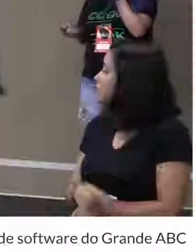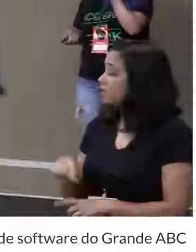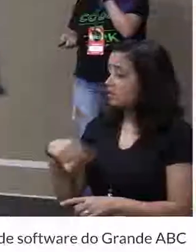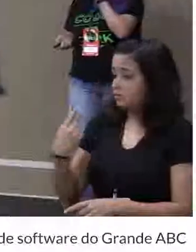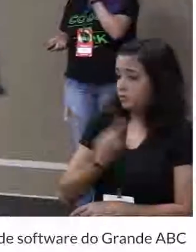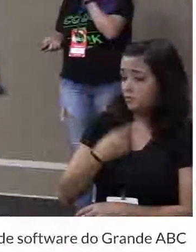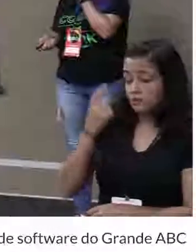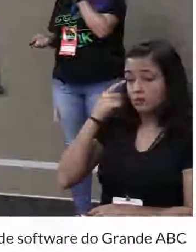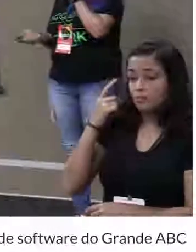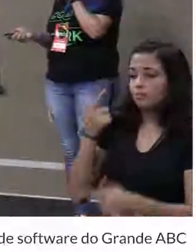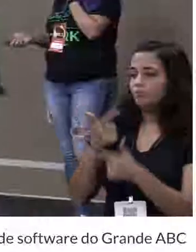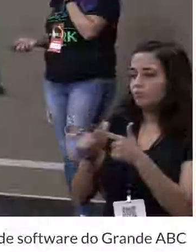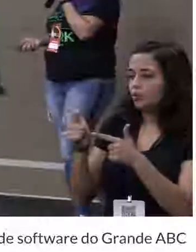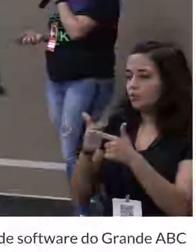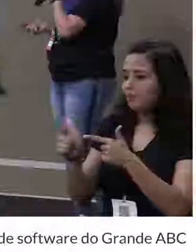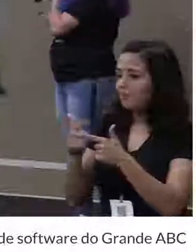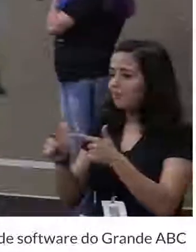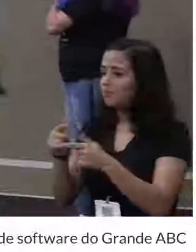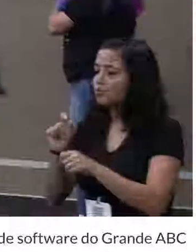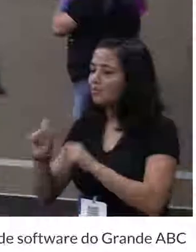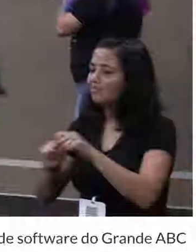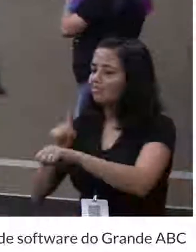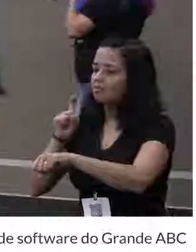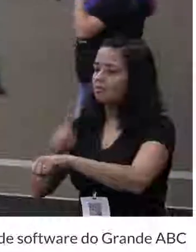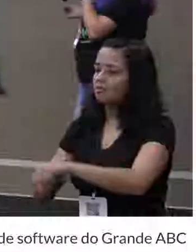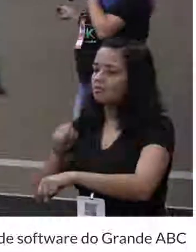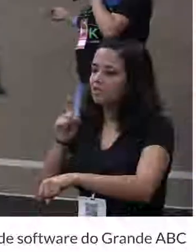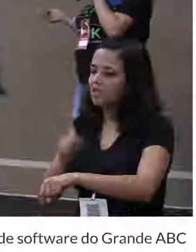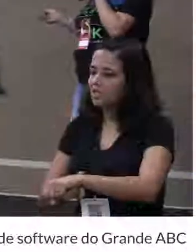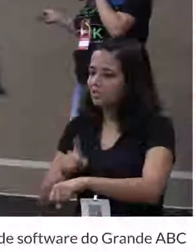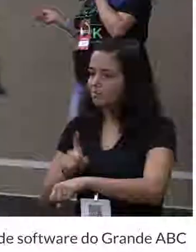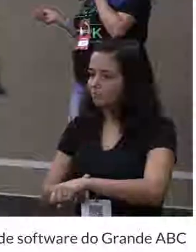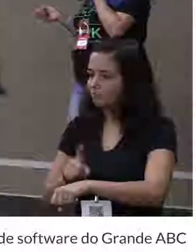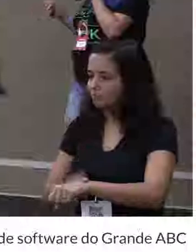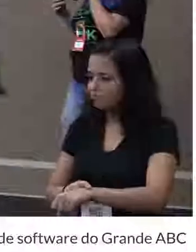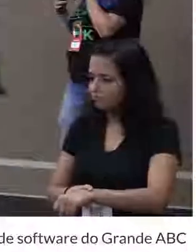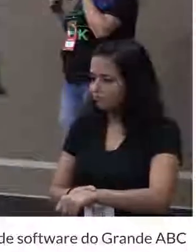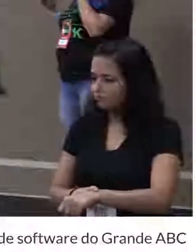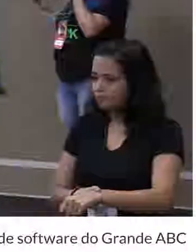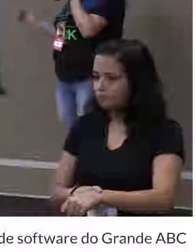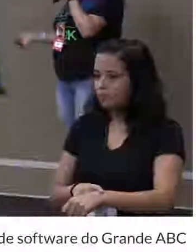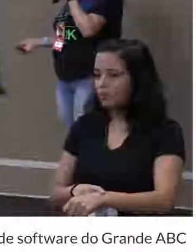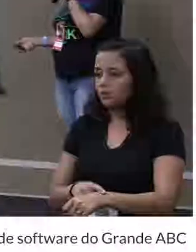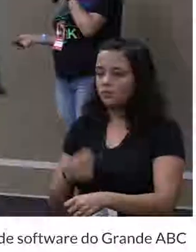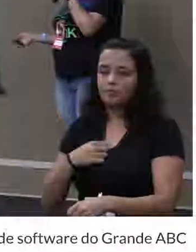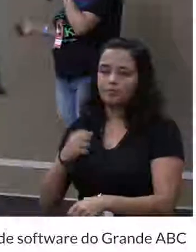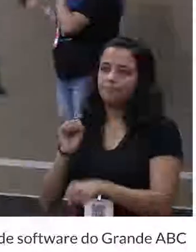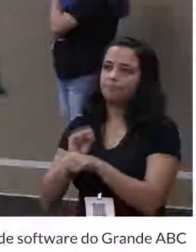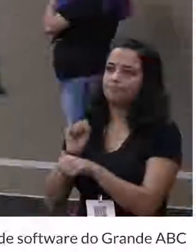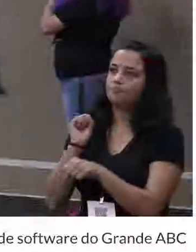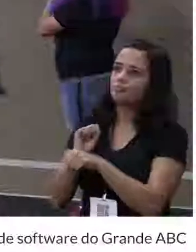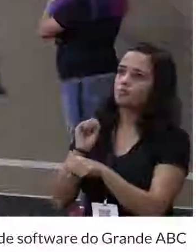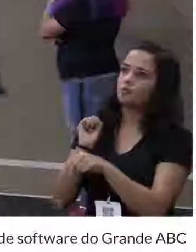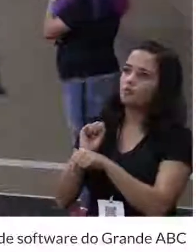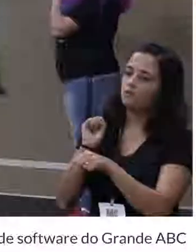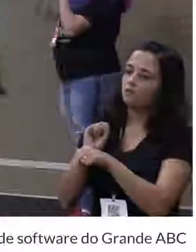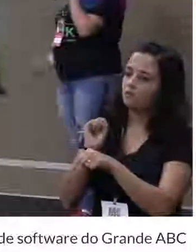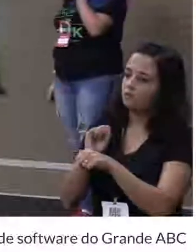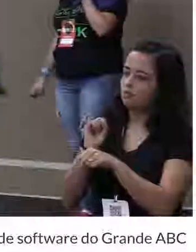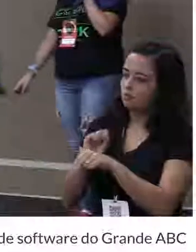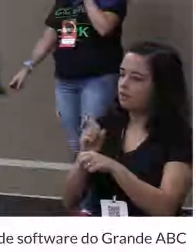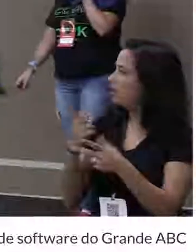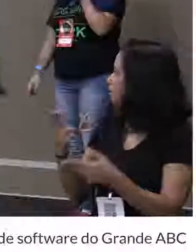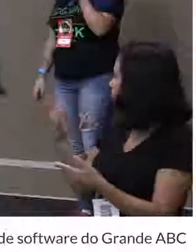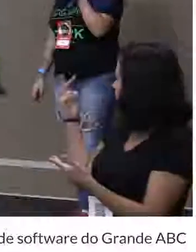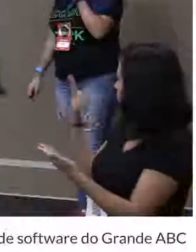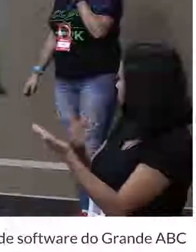num grande problema. O tempo. A gente tem um problema de tempo. Porque a gente não pode ficar esperando. Senão a gente vai se tornar esse moço do